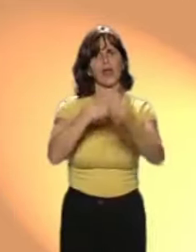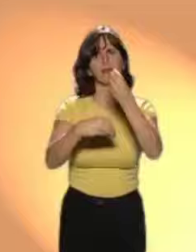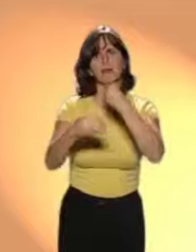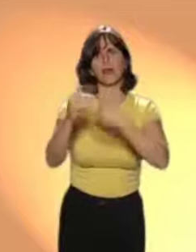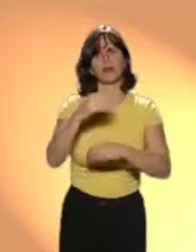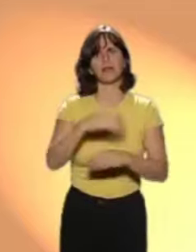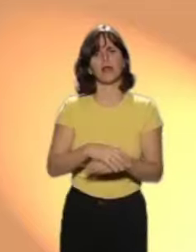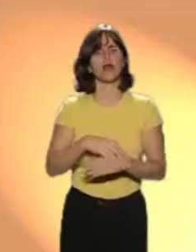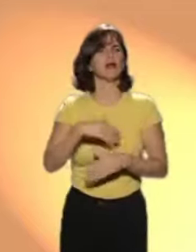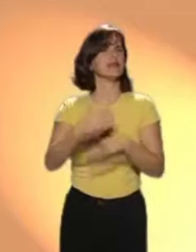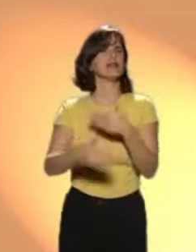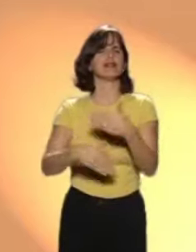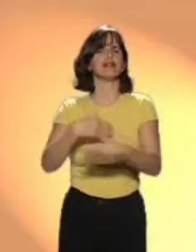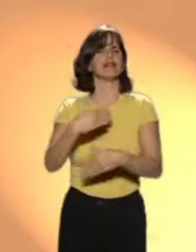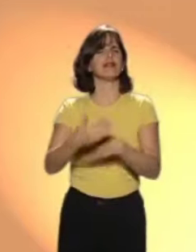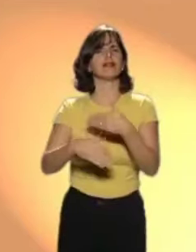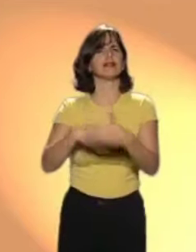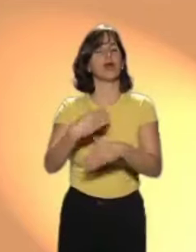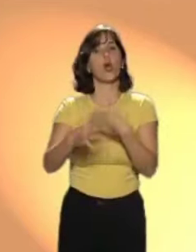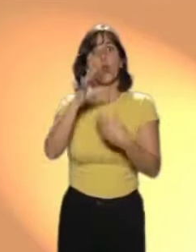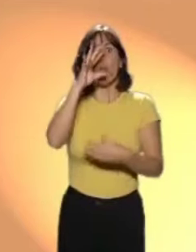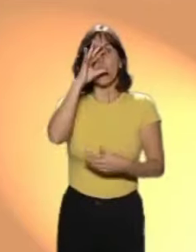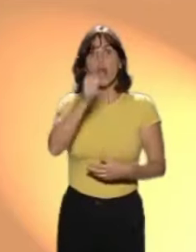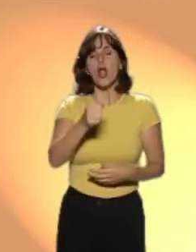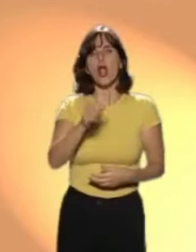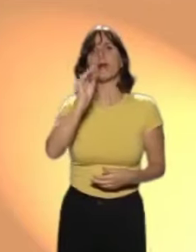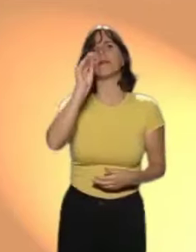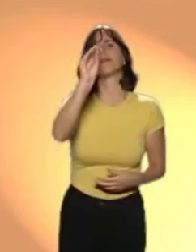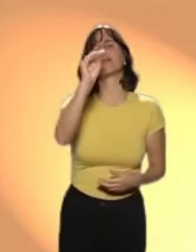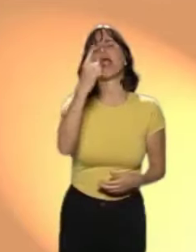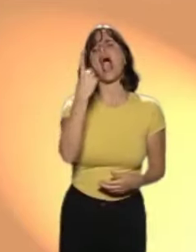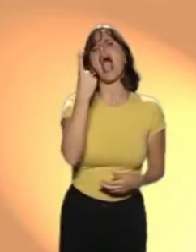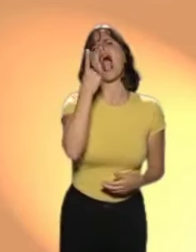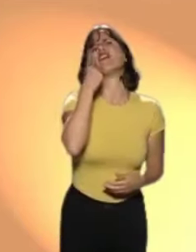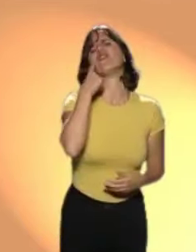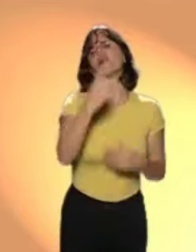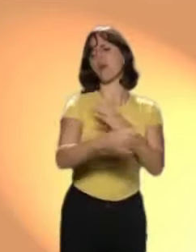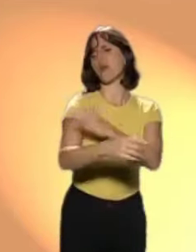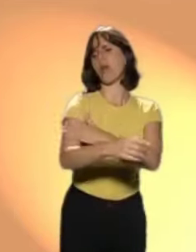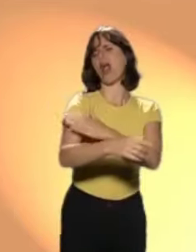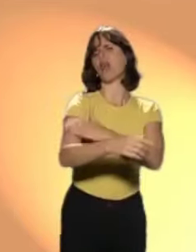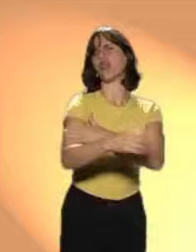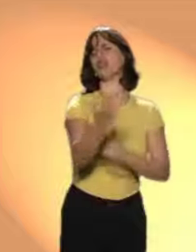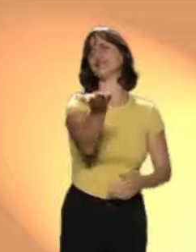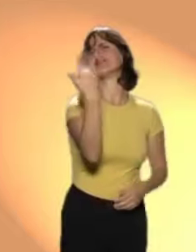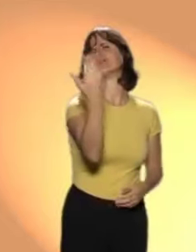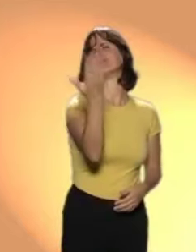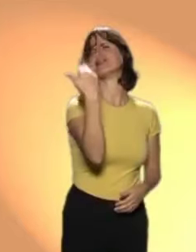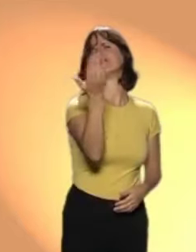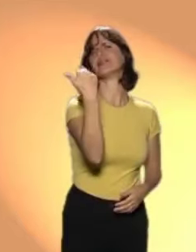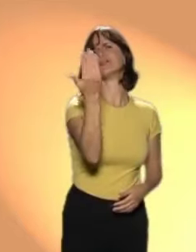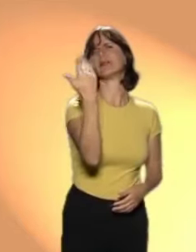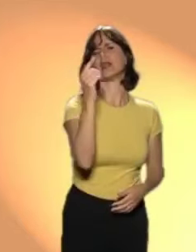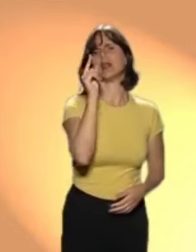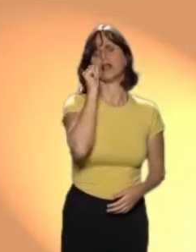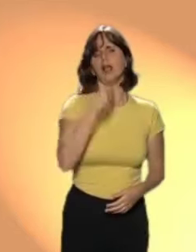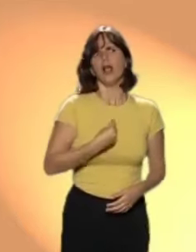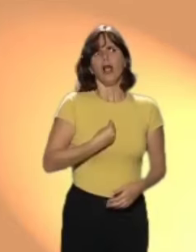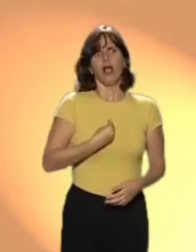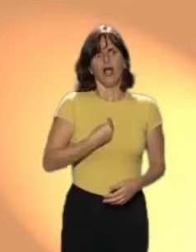que no paraba de comer. Pasó el tiempo y un día la bruja le dijo al niño A ver, enséñame